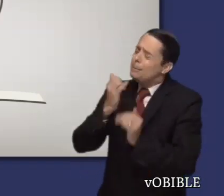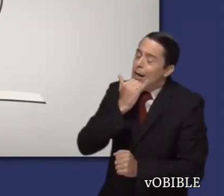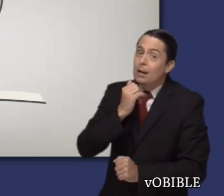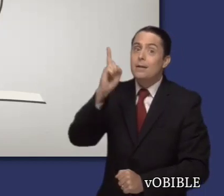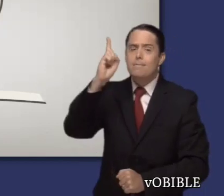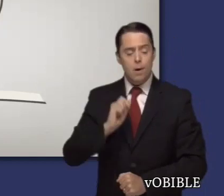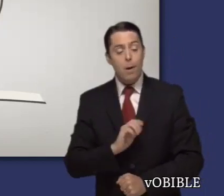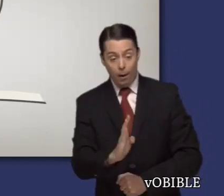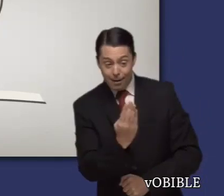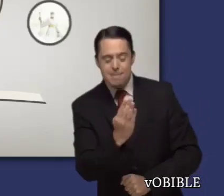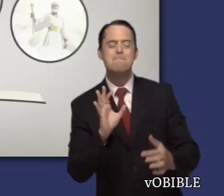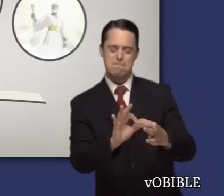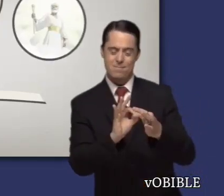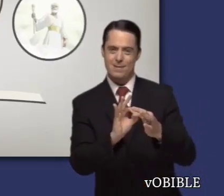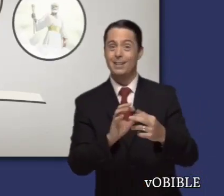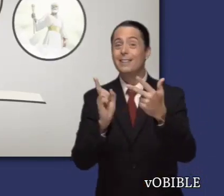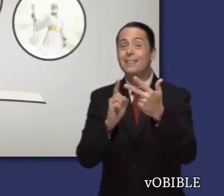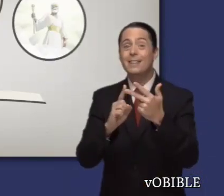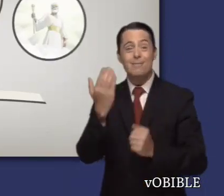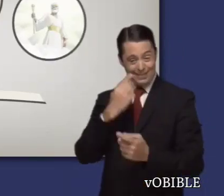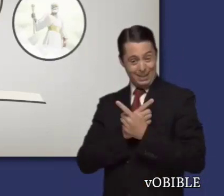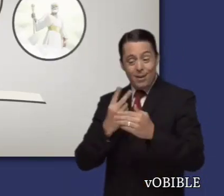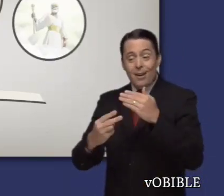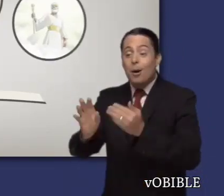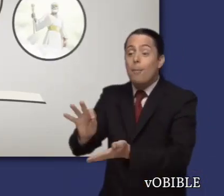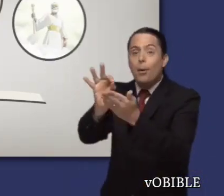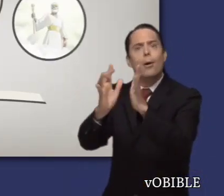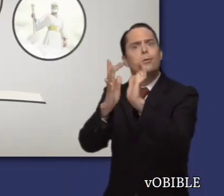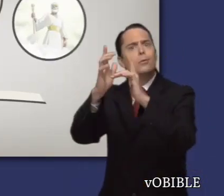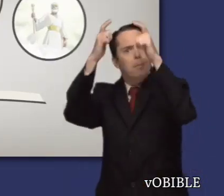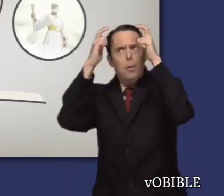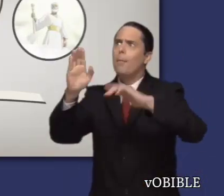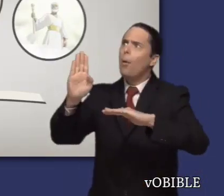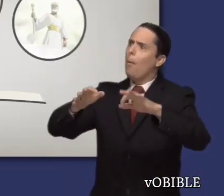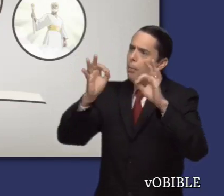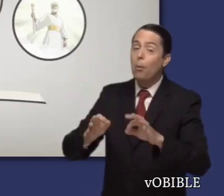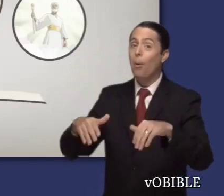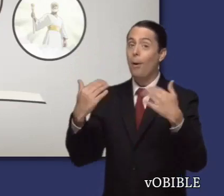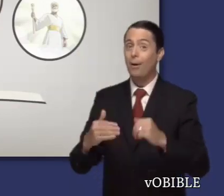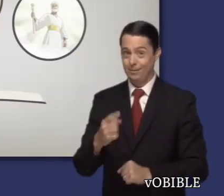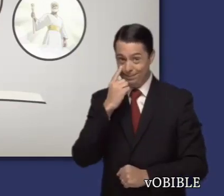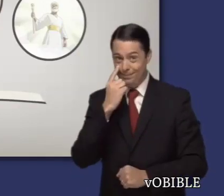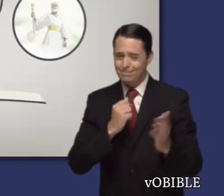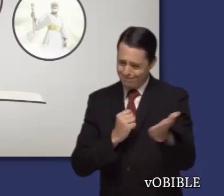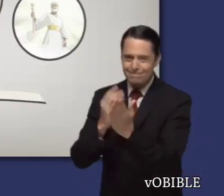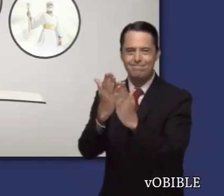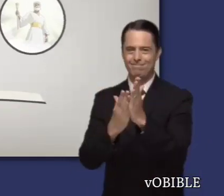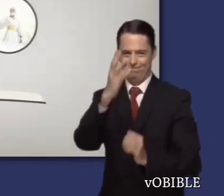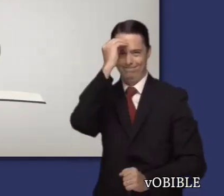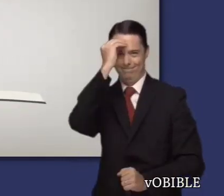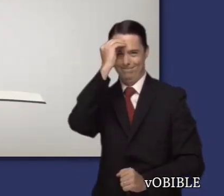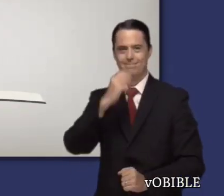misericordioso con los pecadores arrepentidos y que es leal a su promesa de proveer un rey celestial del linaje de David.